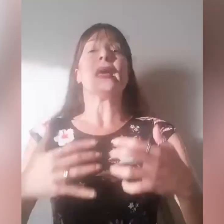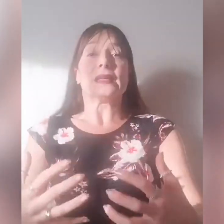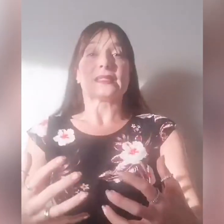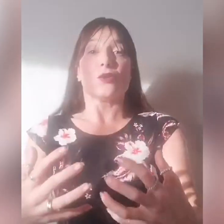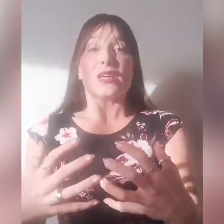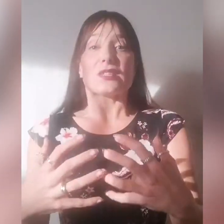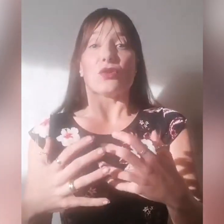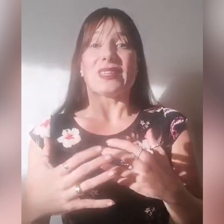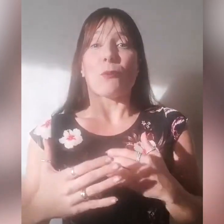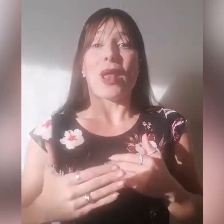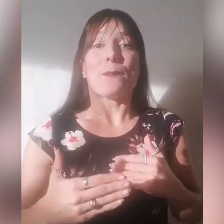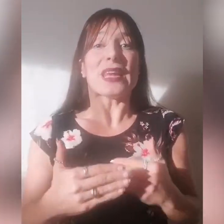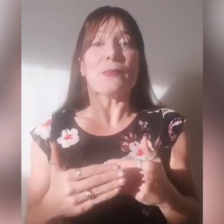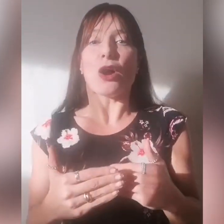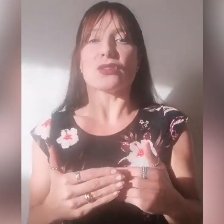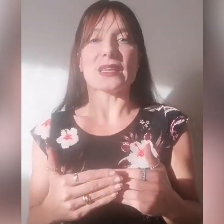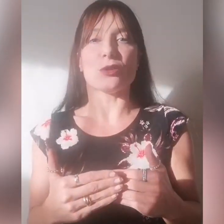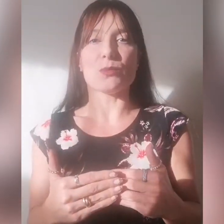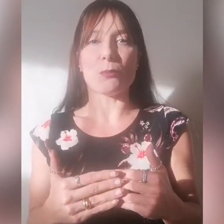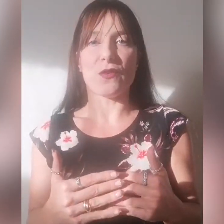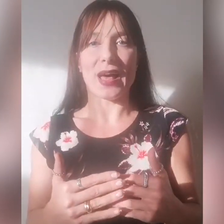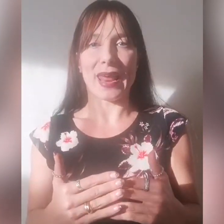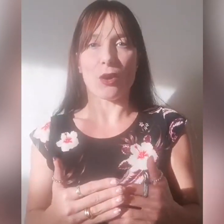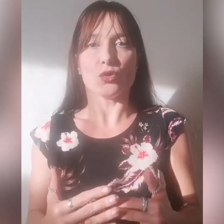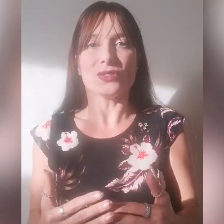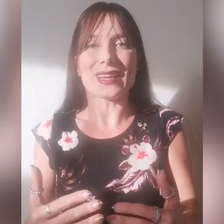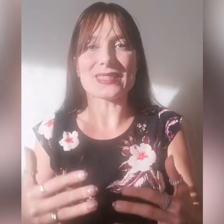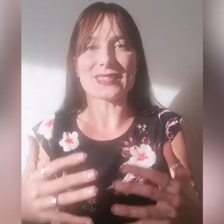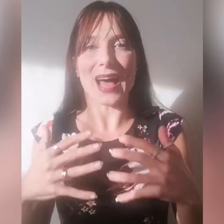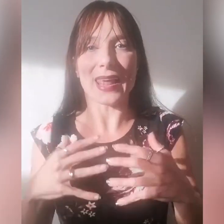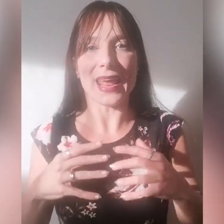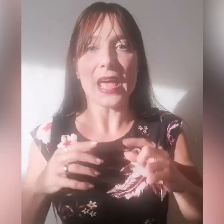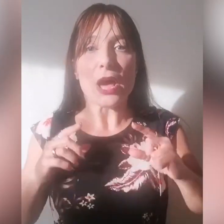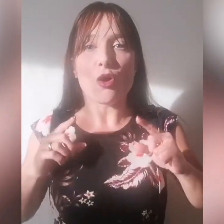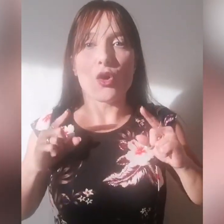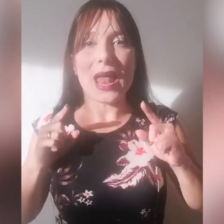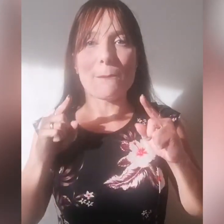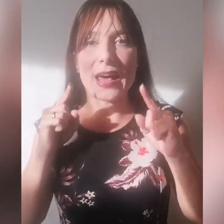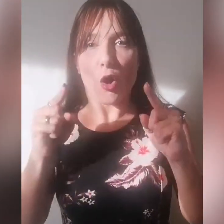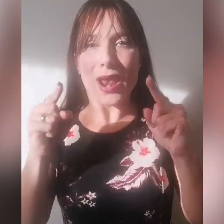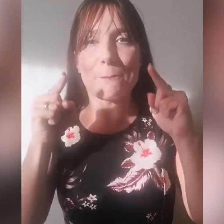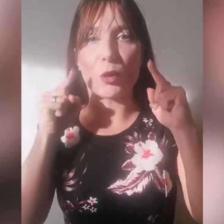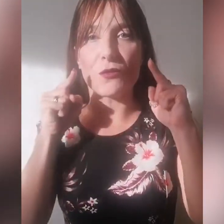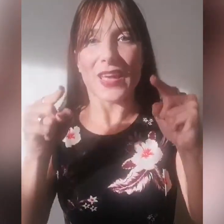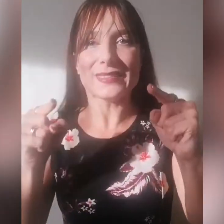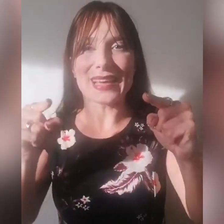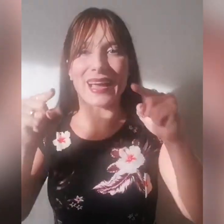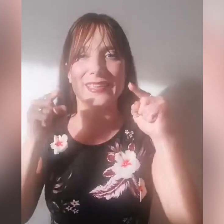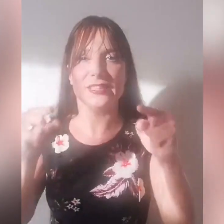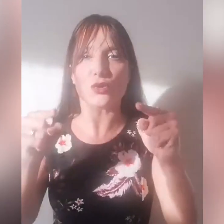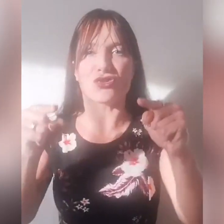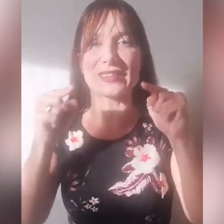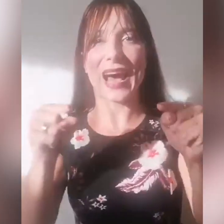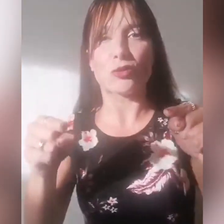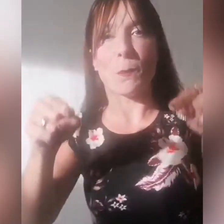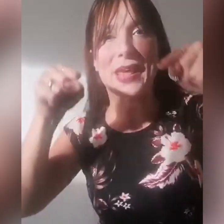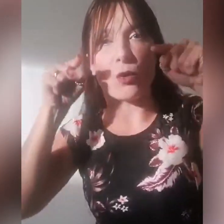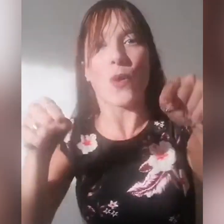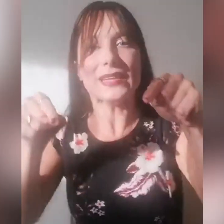Se noi ascoltiamo, la prima cosa che dobbiamo fare è contrastare con la parola profetica che Dio ci ha dato per quel